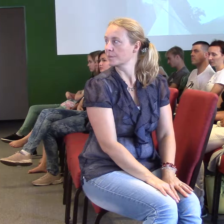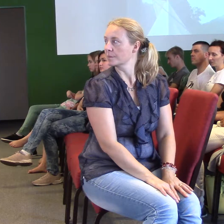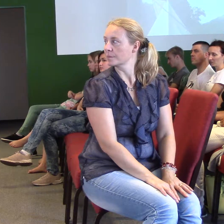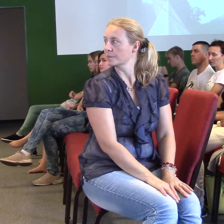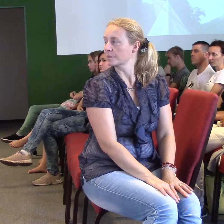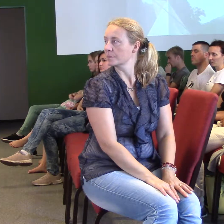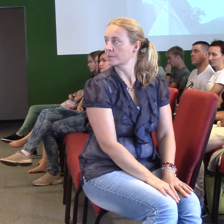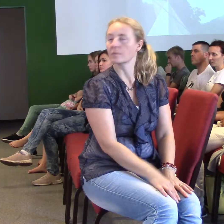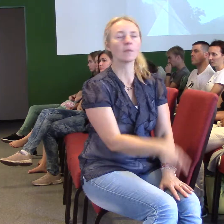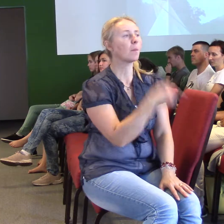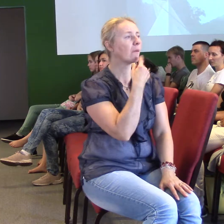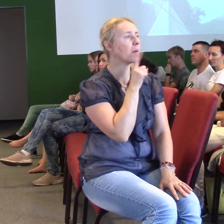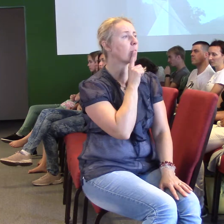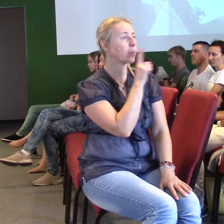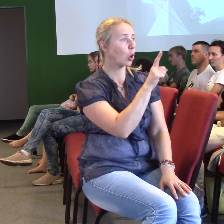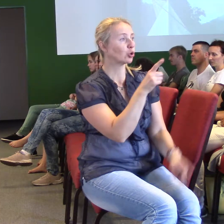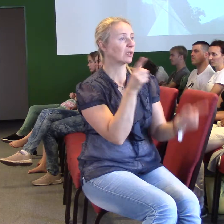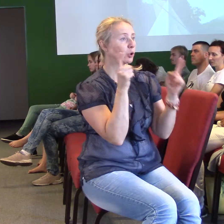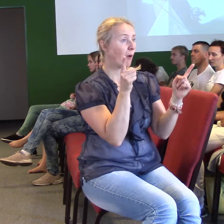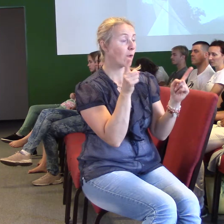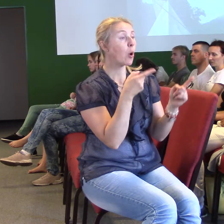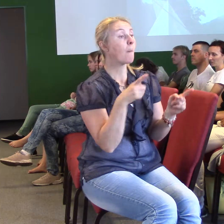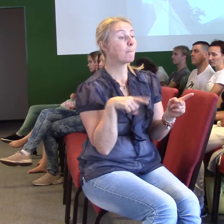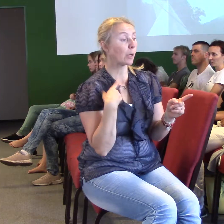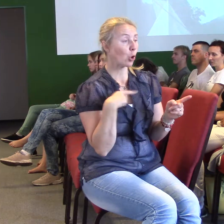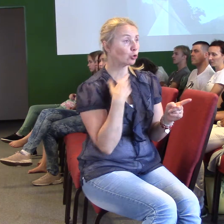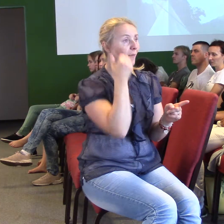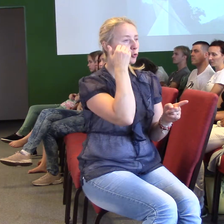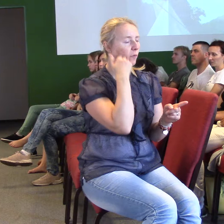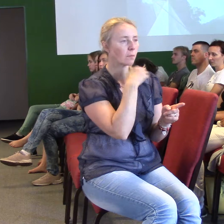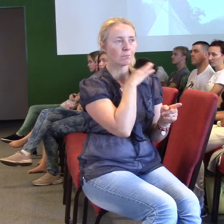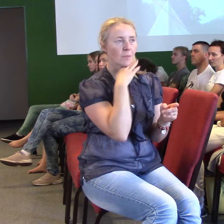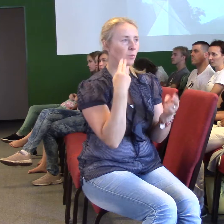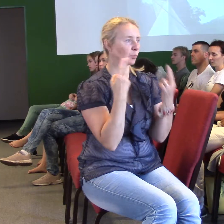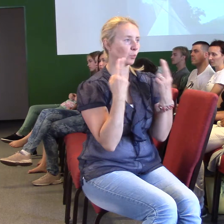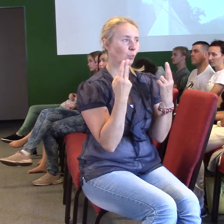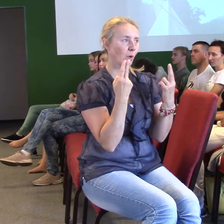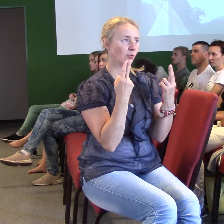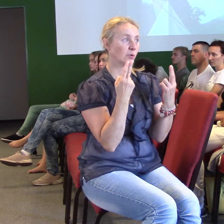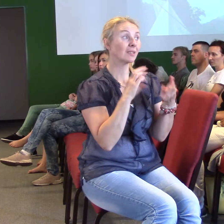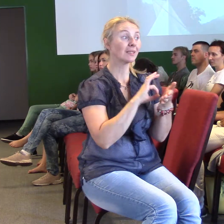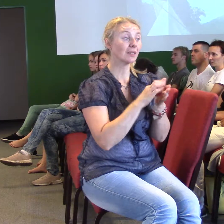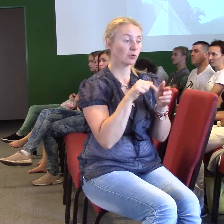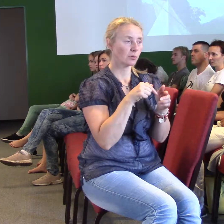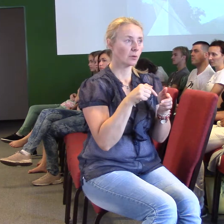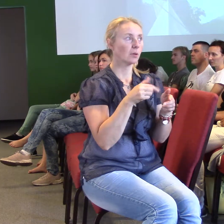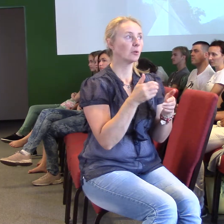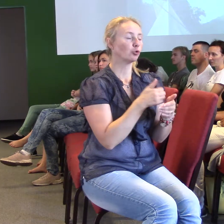hrozně moc důležité. A já bych chtěl, abyste i ve víru těch událostí, školních povinností